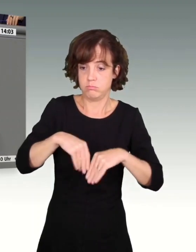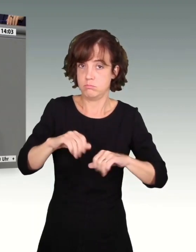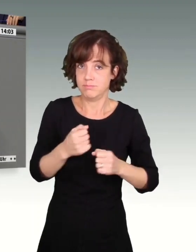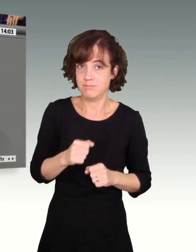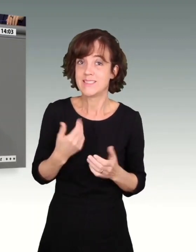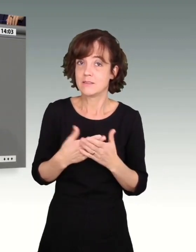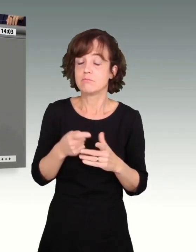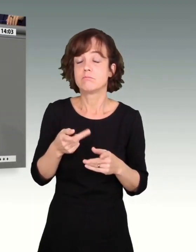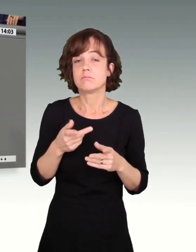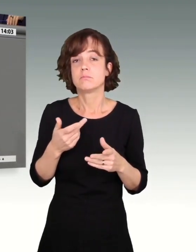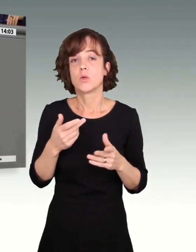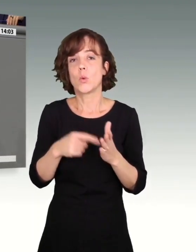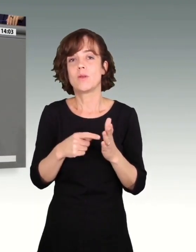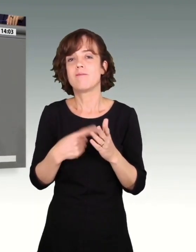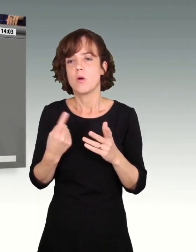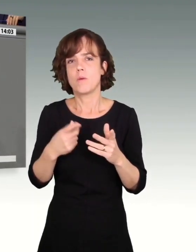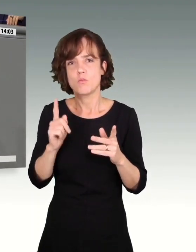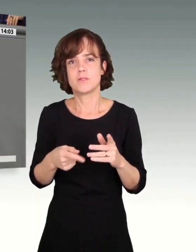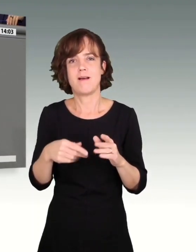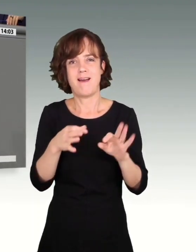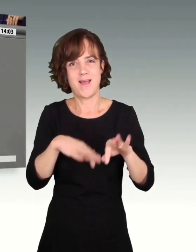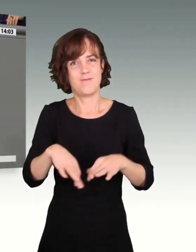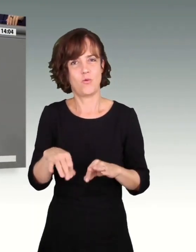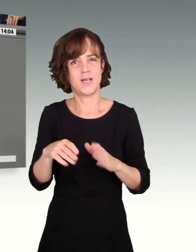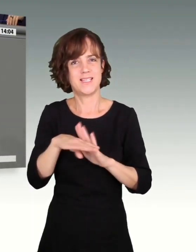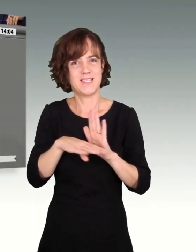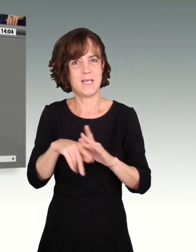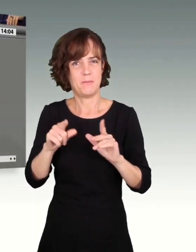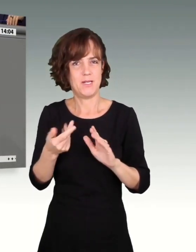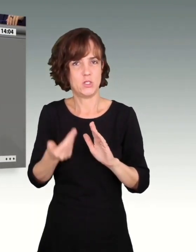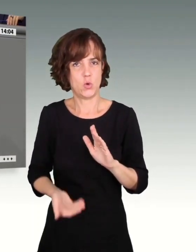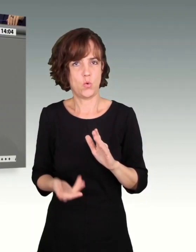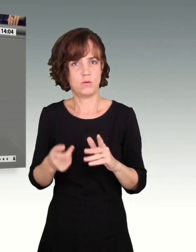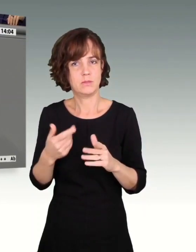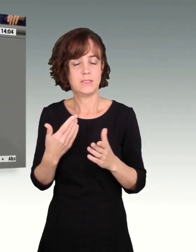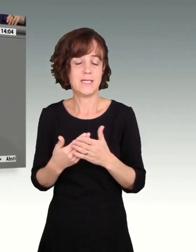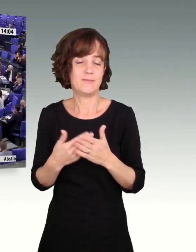ist. Und das ist die Rechtfertigung auch für die Einführung des gesetzlichen Mindestlohns gewesen, meine Damen und Herren.